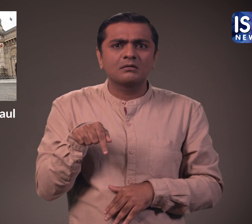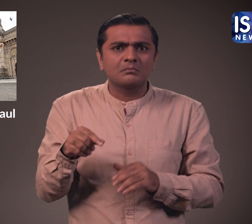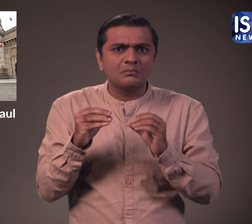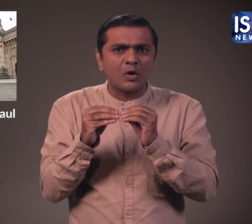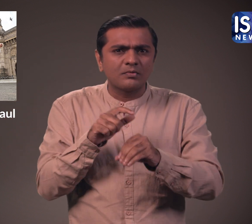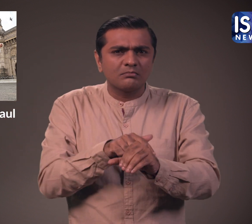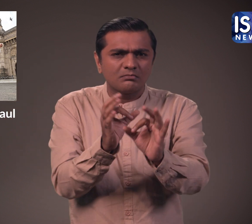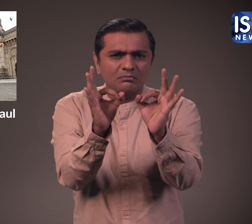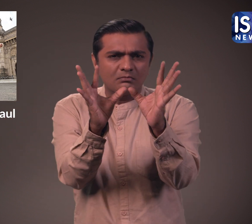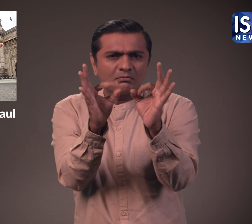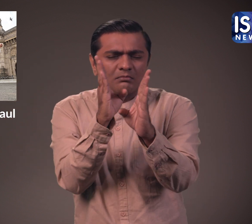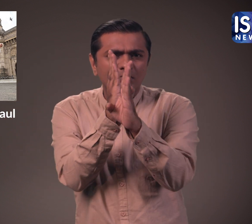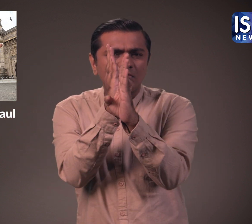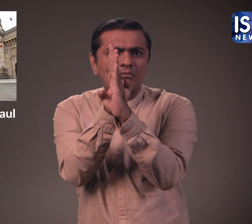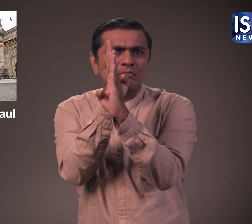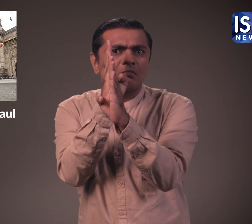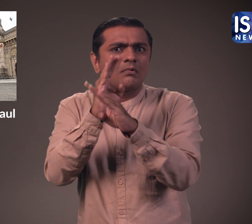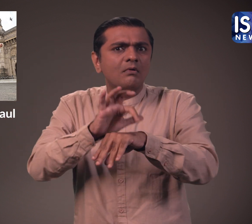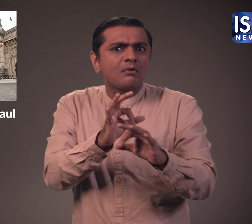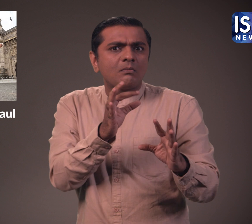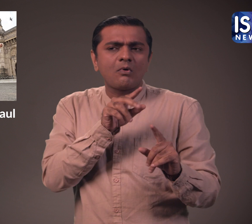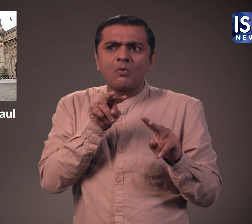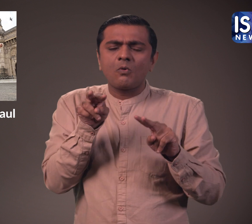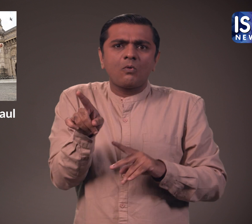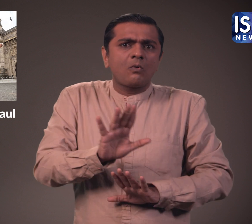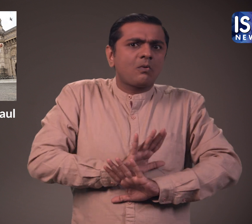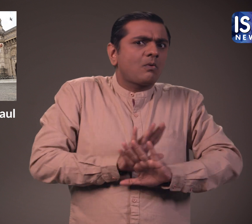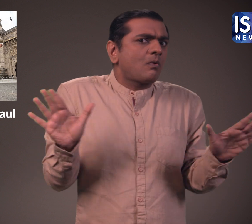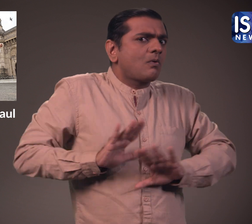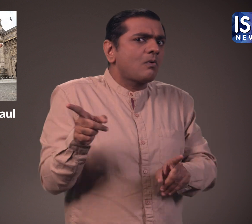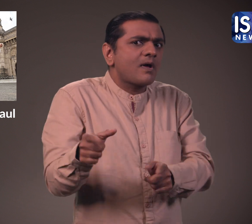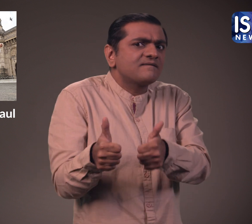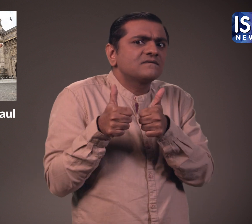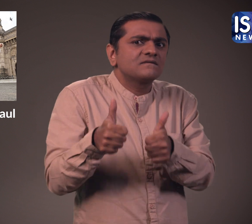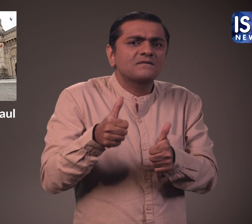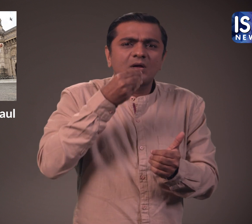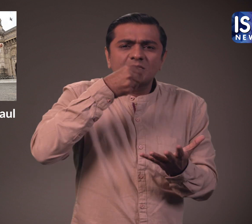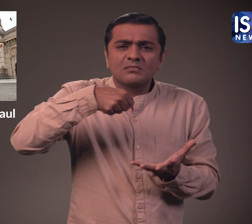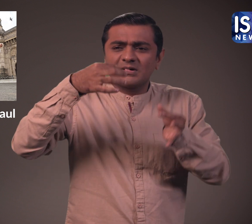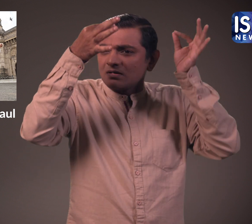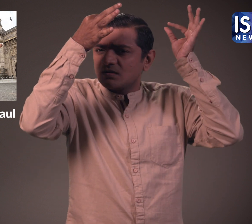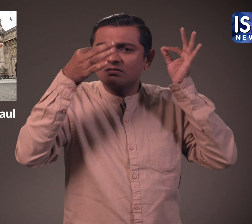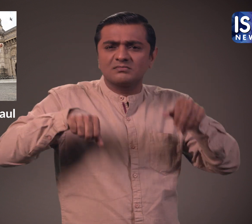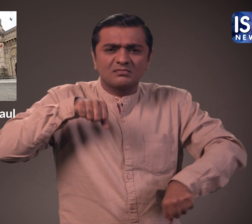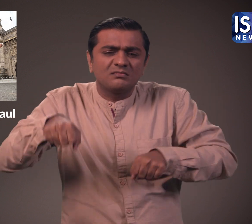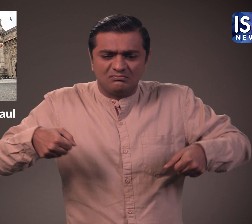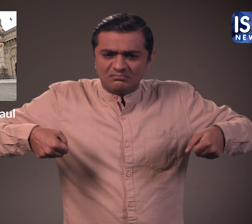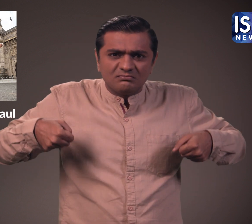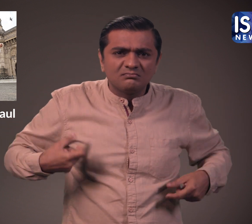भार्थिय टबबावलों से प्रभावित हैं जो हमेशा समय पर होते हैं। विसाइकल पर खाना